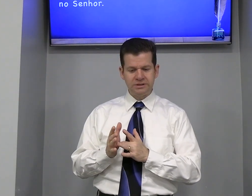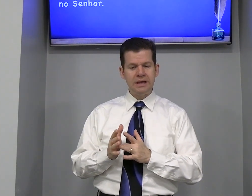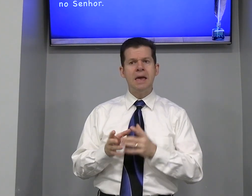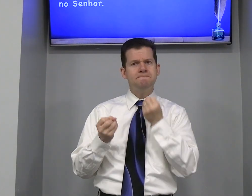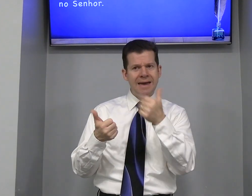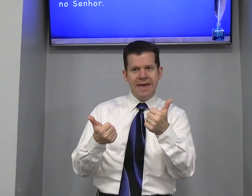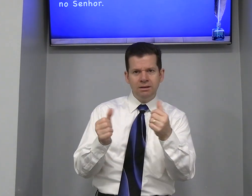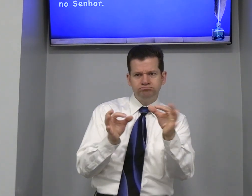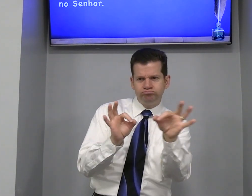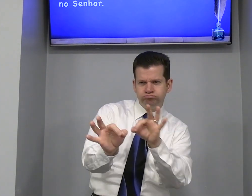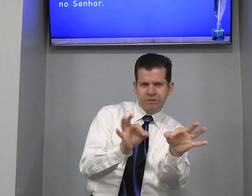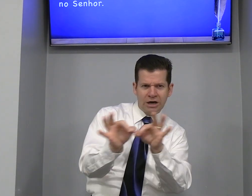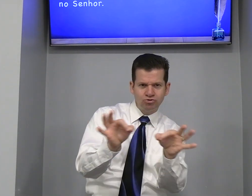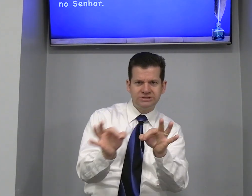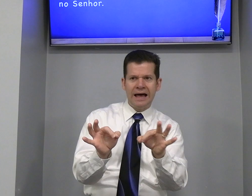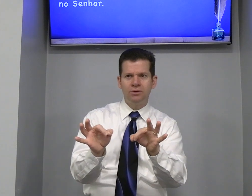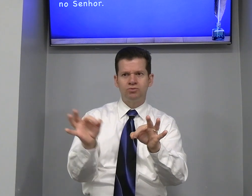Bem Ajustado